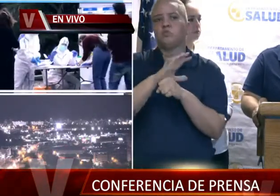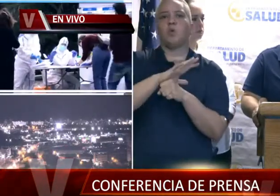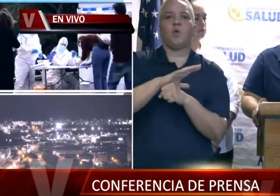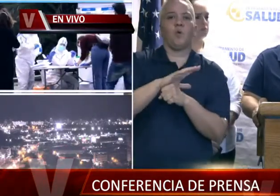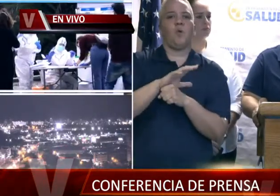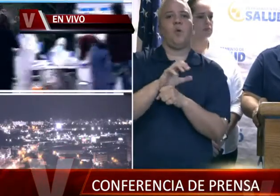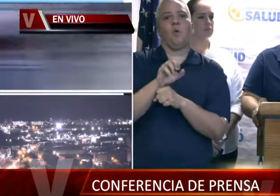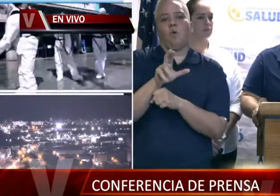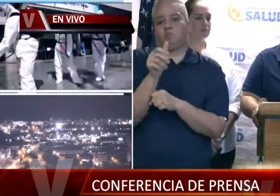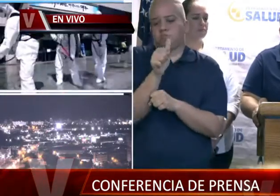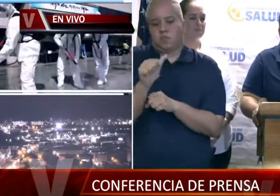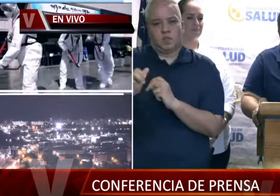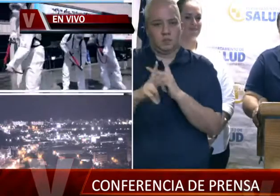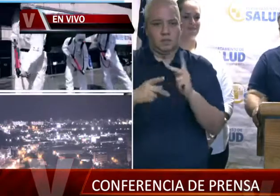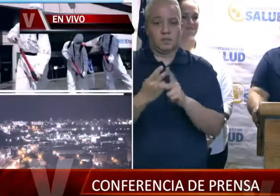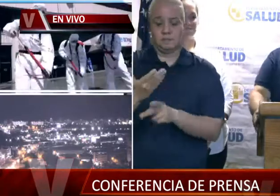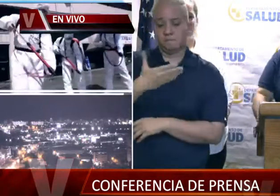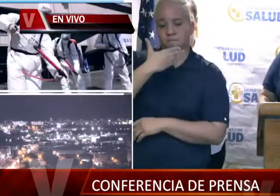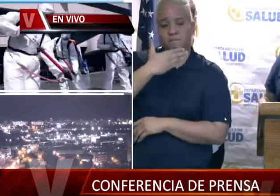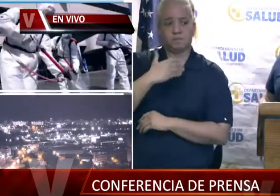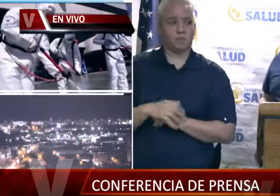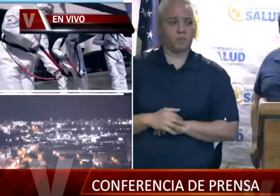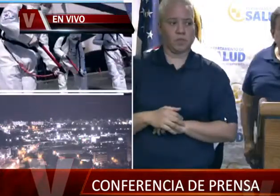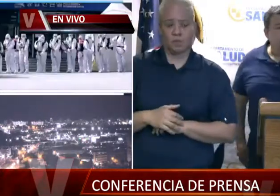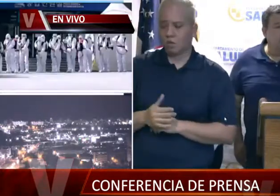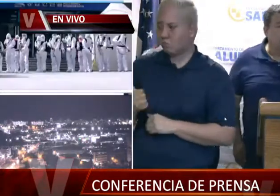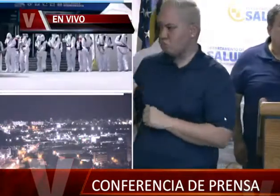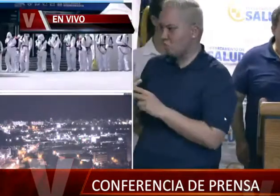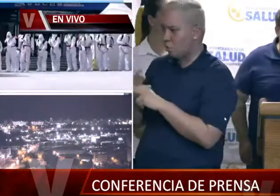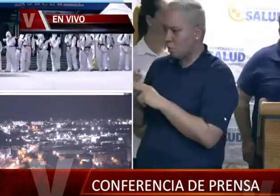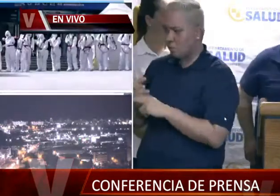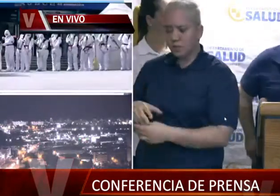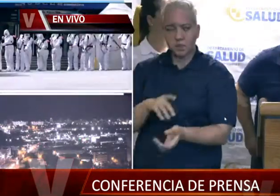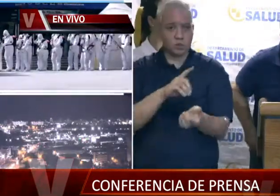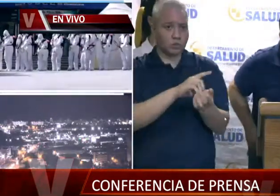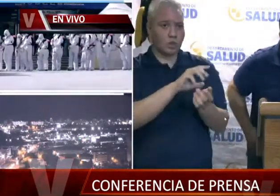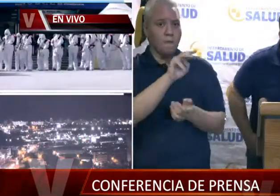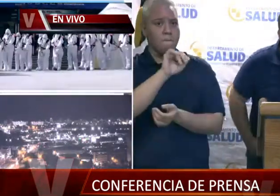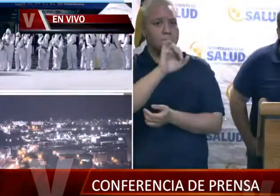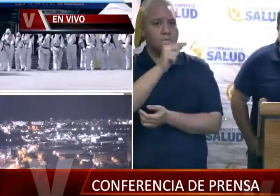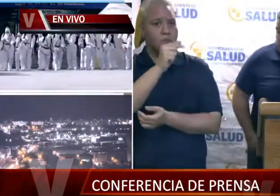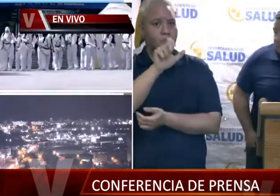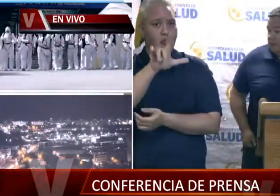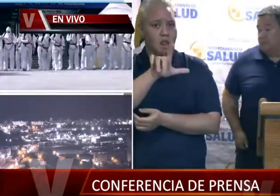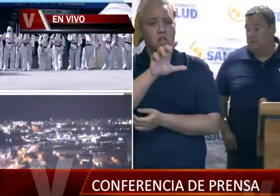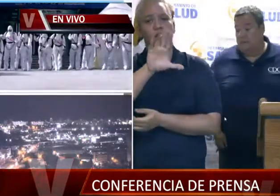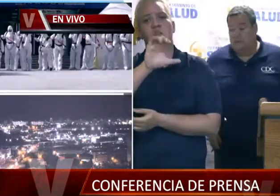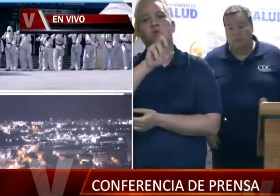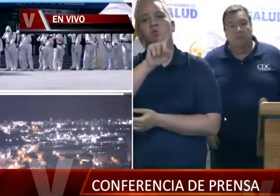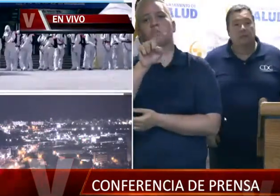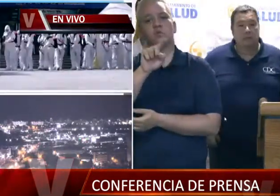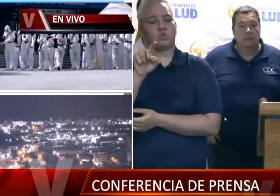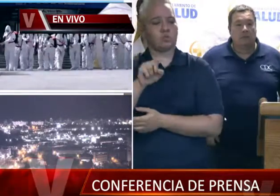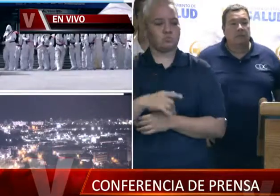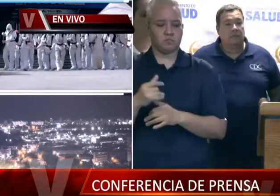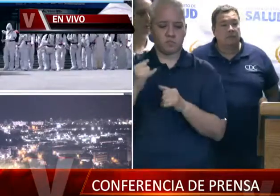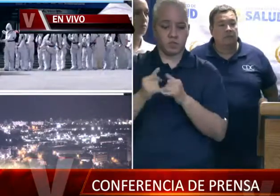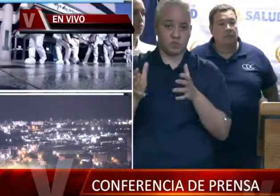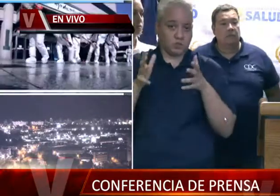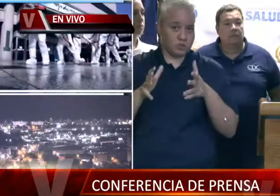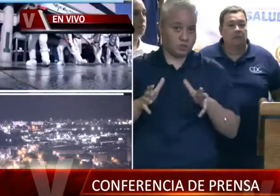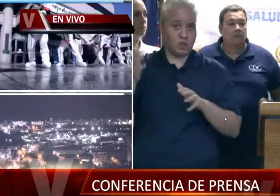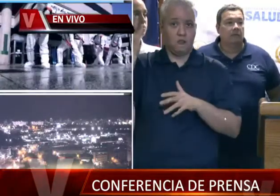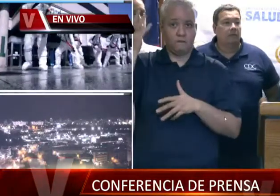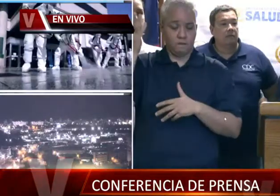otro tipo de emergencia. Gracias. ¿Cuál es su nombre? Doctor Miguel Cruz. Y finalmente sé que termina la